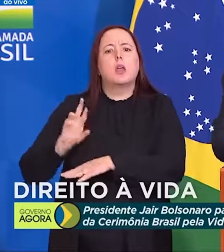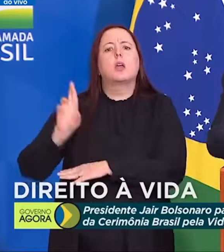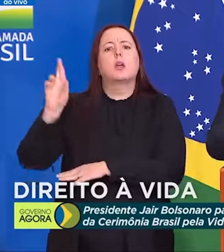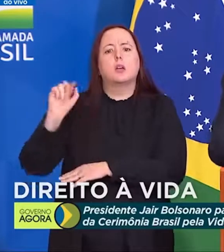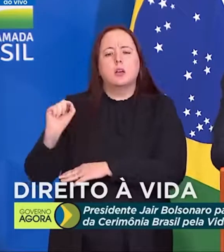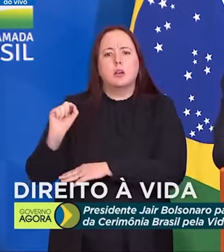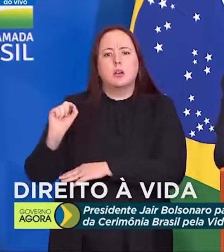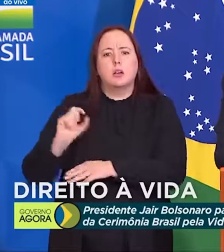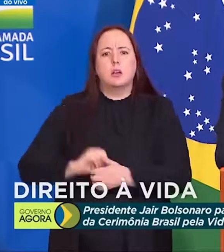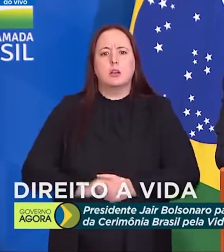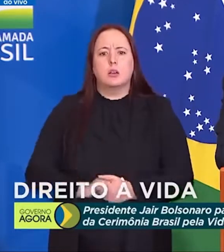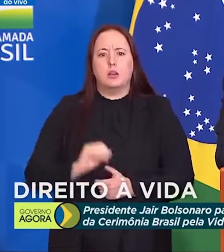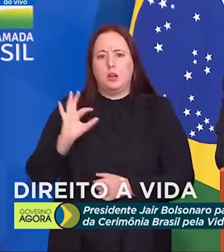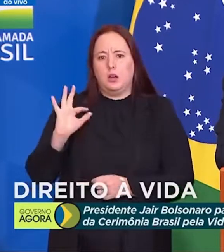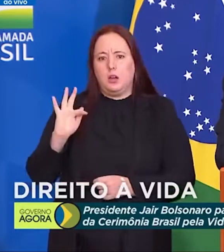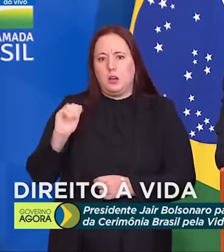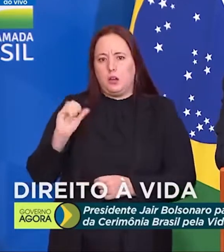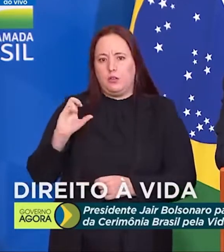Edson Fachin.